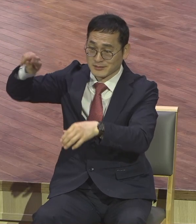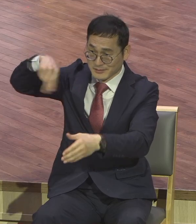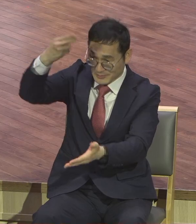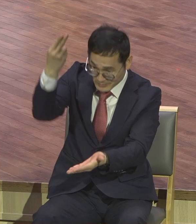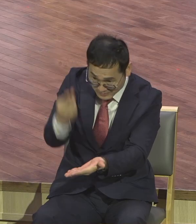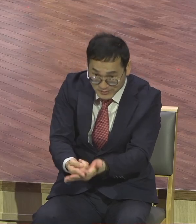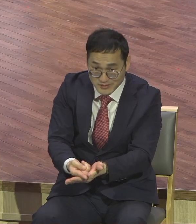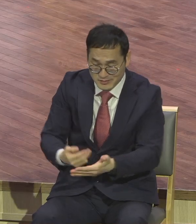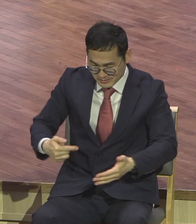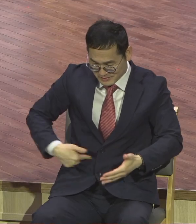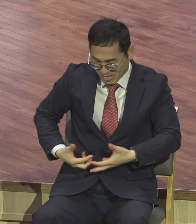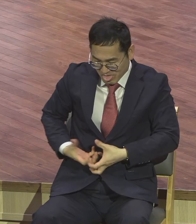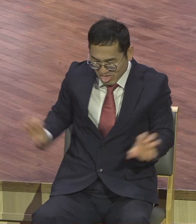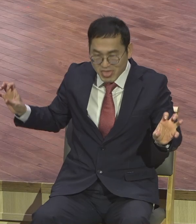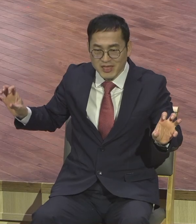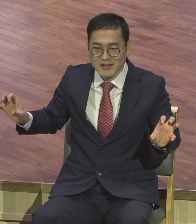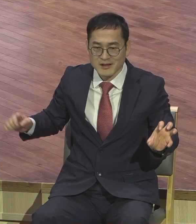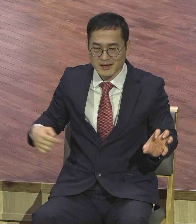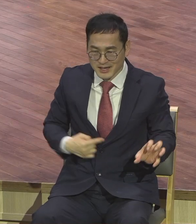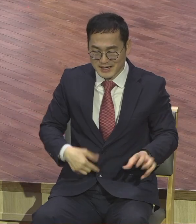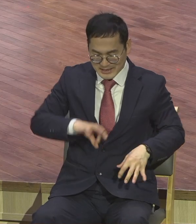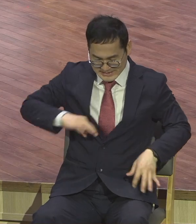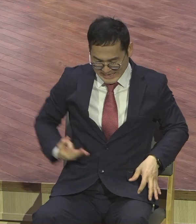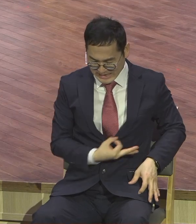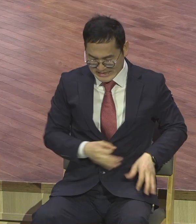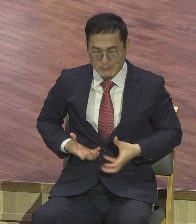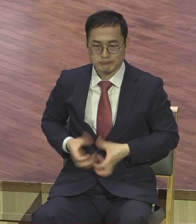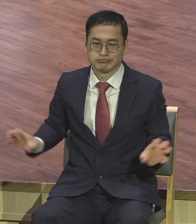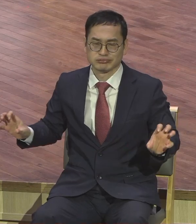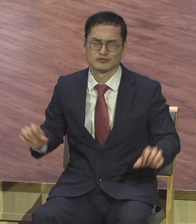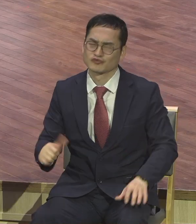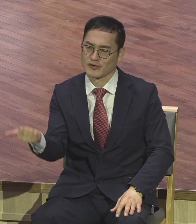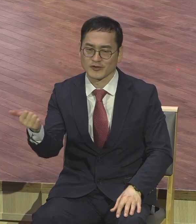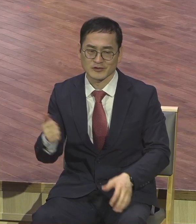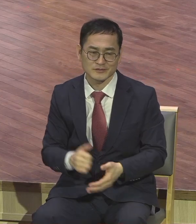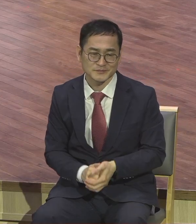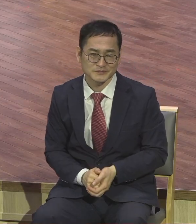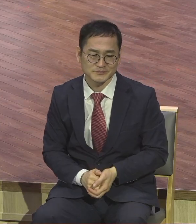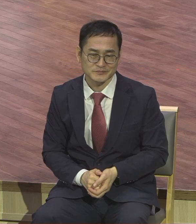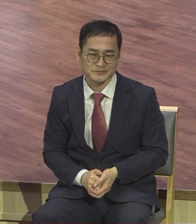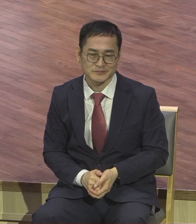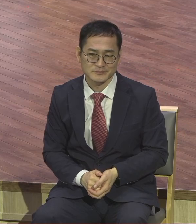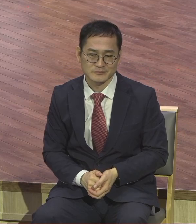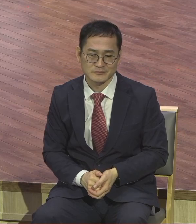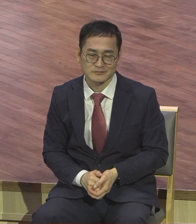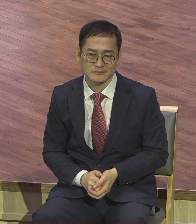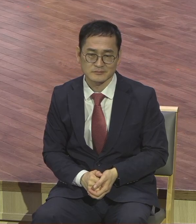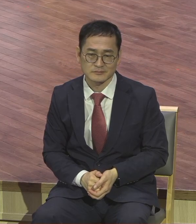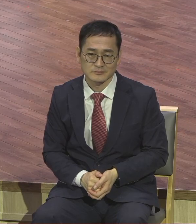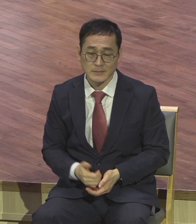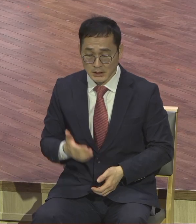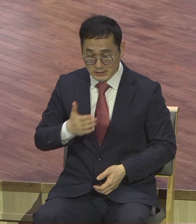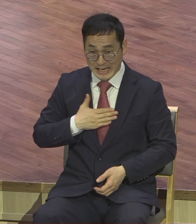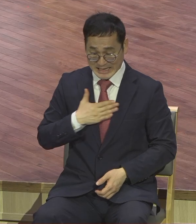이게 무슨 말이에요? 지극히 자기 정심적이에요. 자기 기분들을 하는 겁니다.